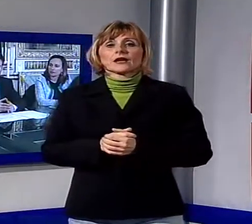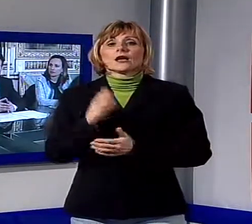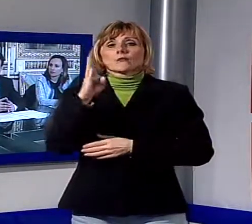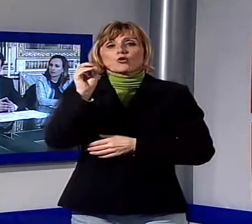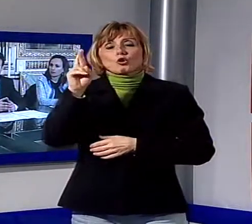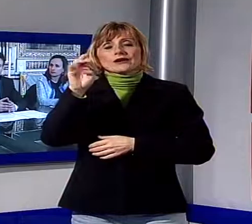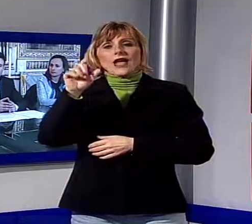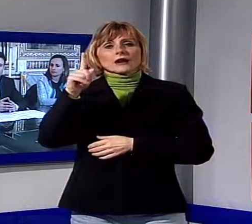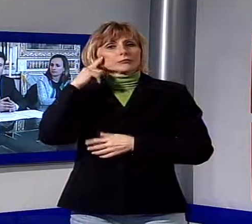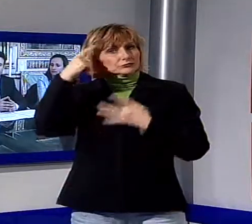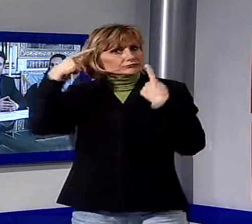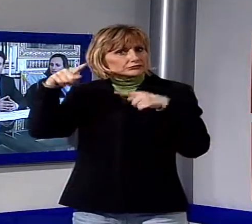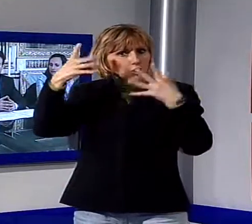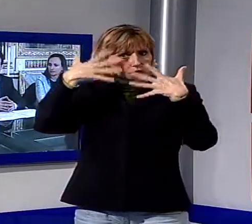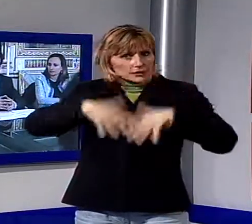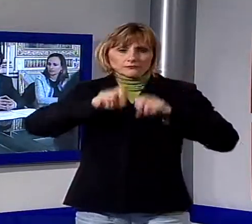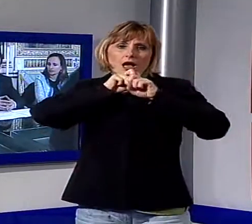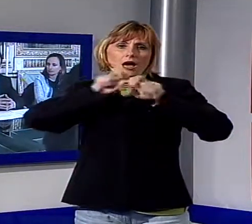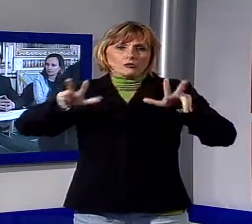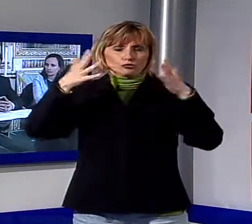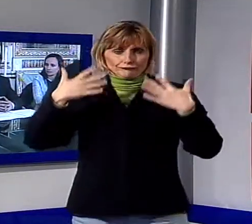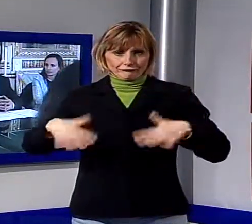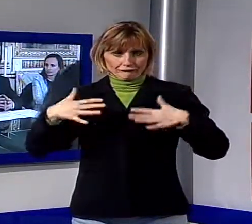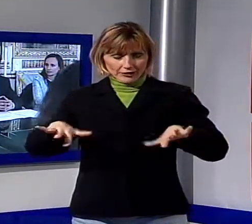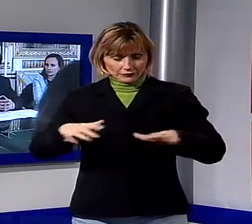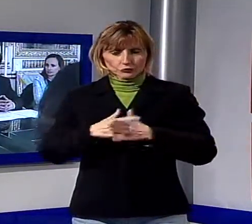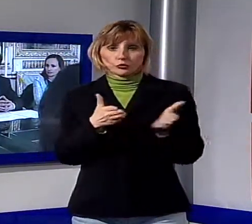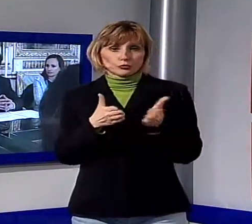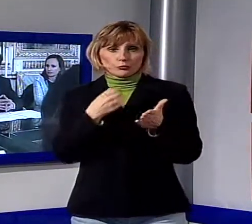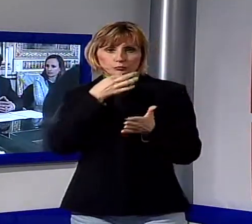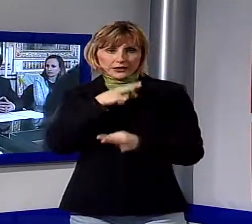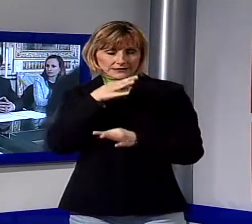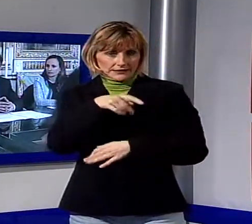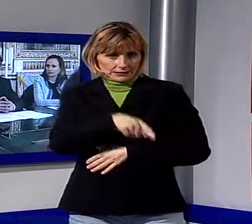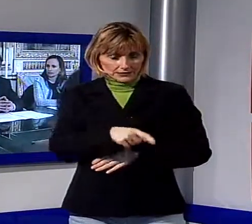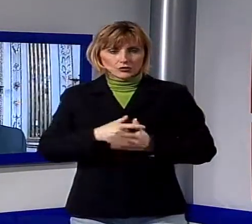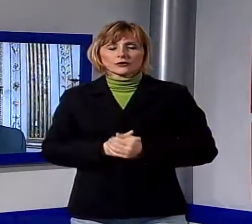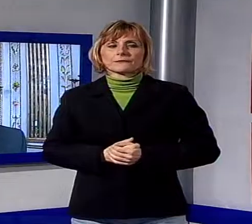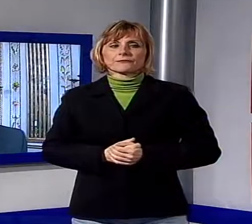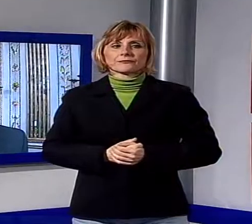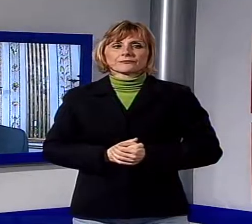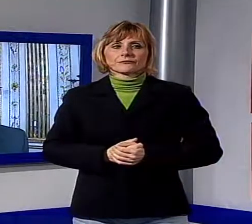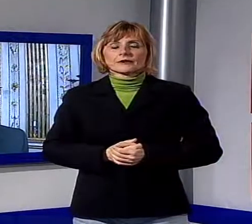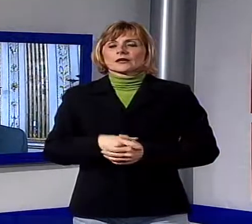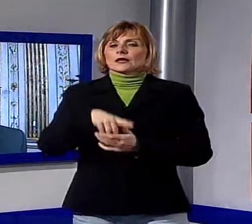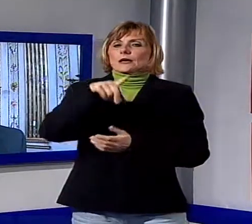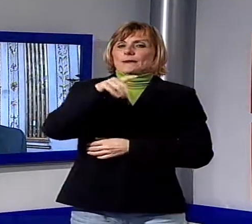corso della conferenza stampa itinerante di presentazione che ha toccato Firenze, Lucca e Viareggio. Paolo Sorrentino è il quarto grande